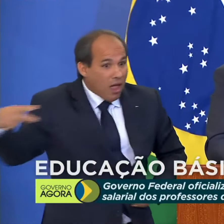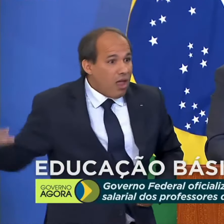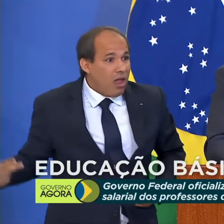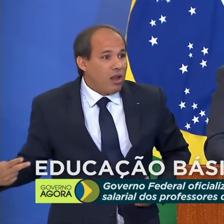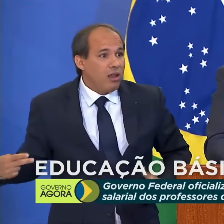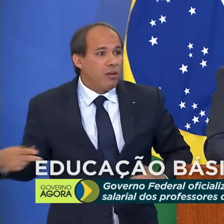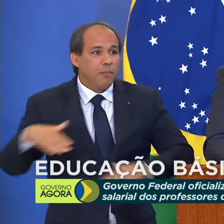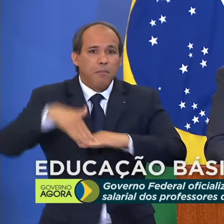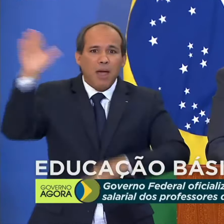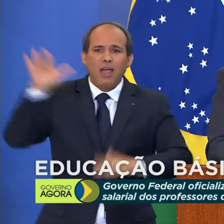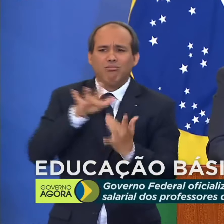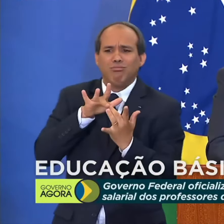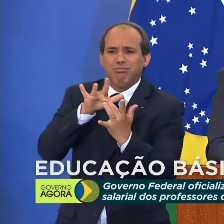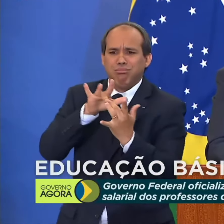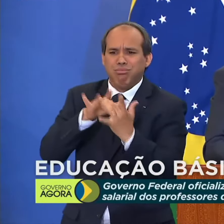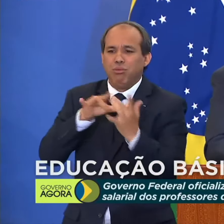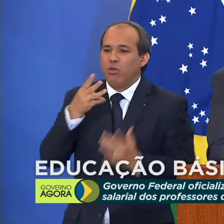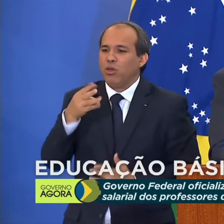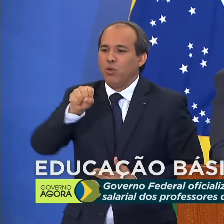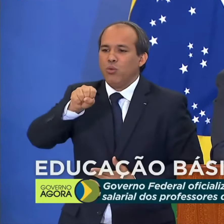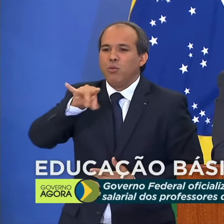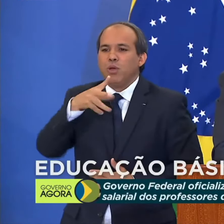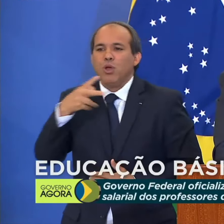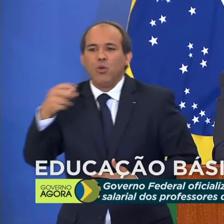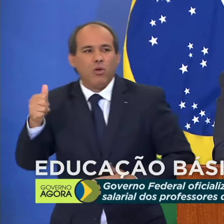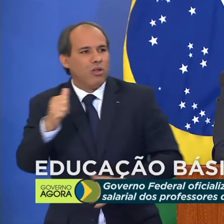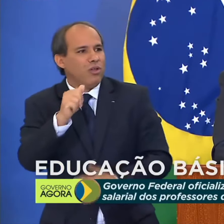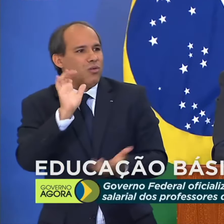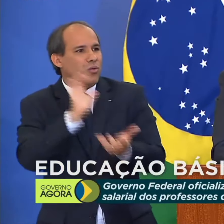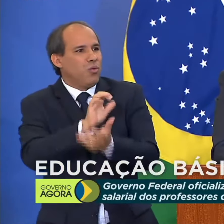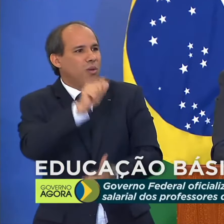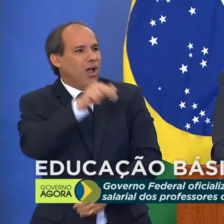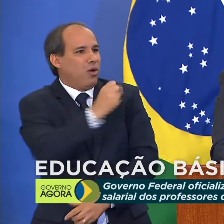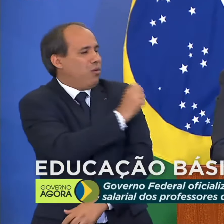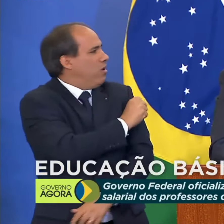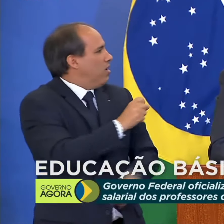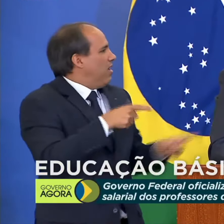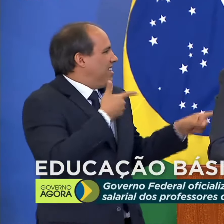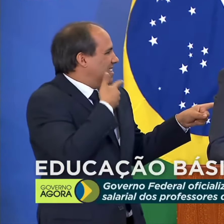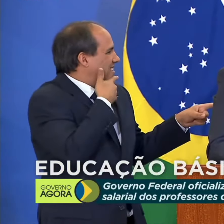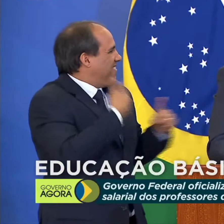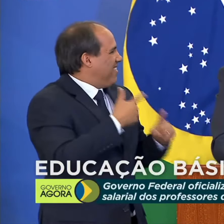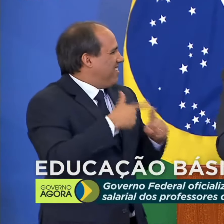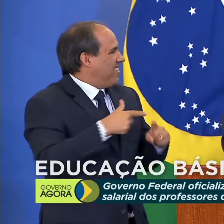milhões de alunos. Está sorrindo um pouquinho, Flávia? Você é professora também ou não?